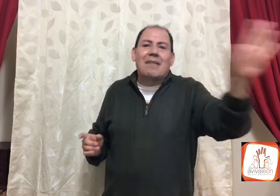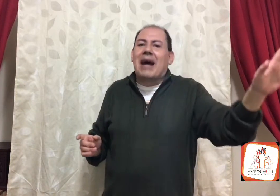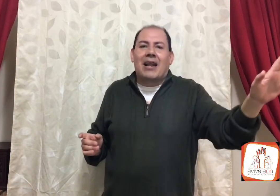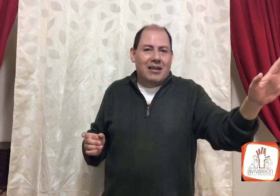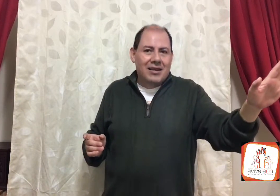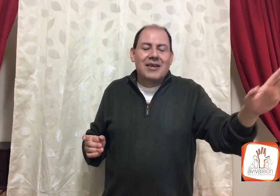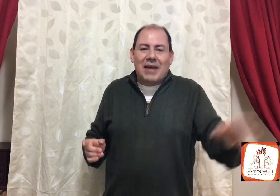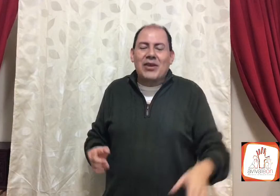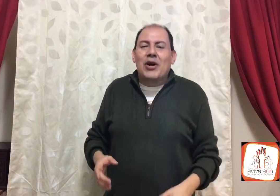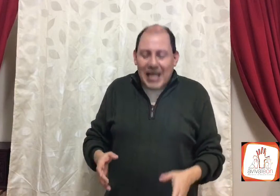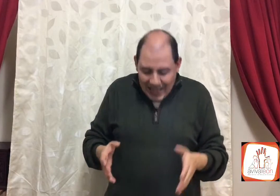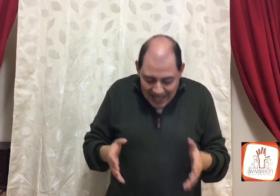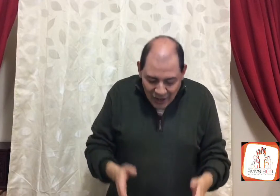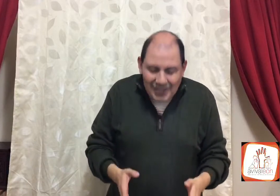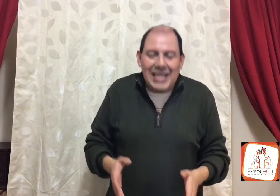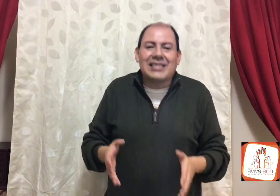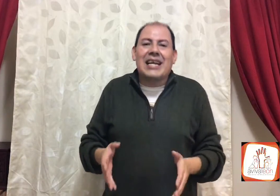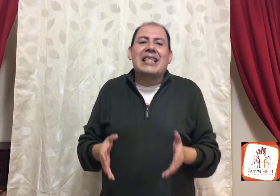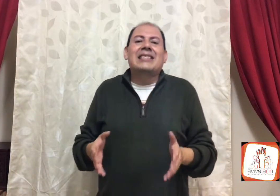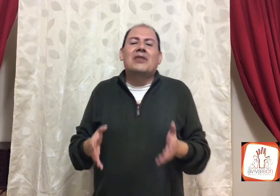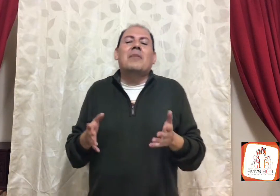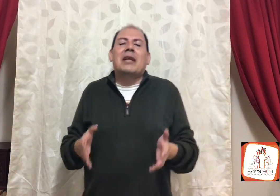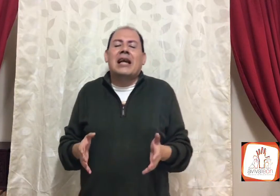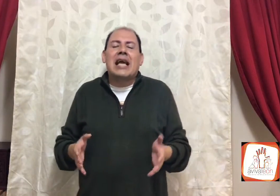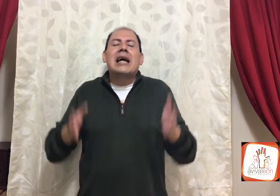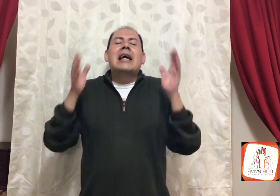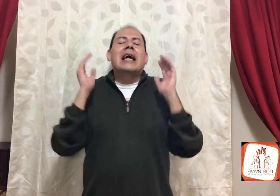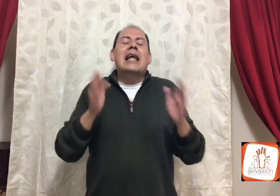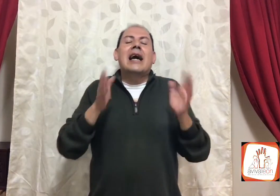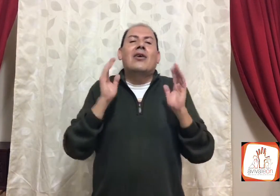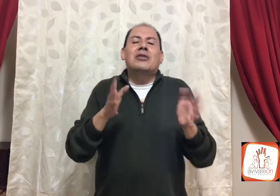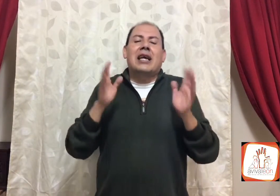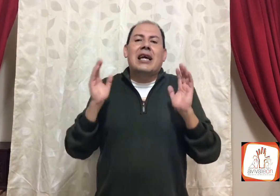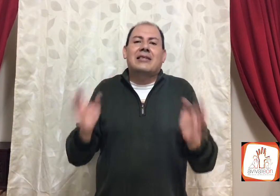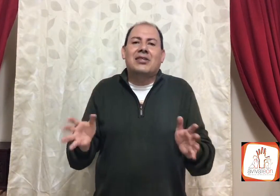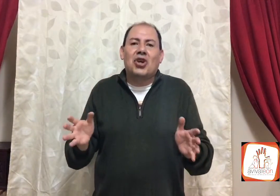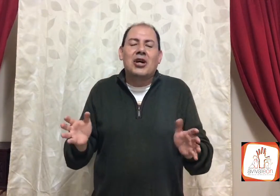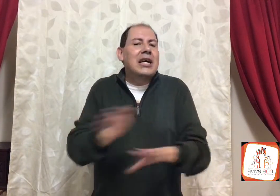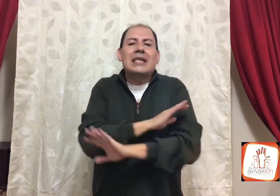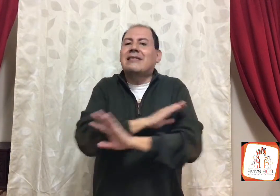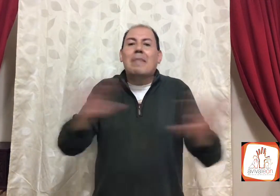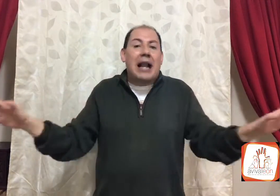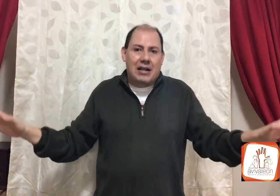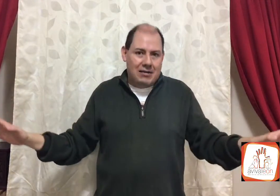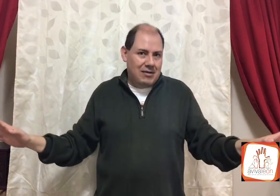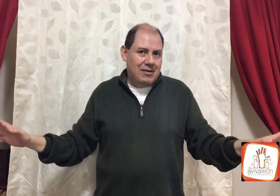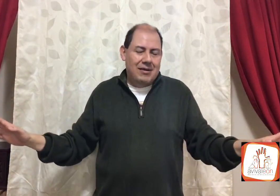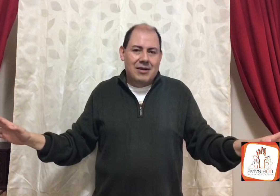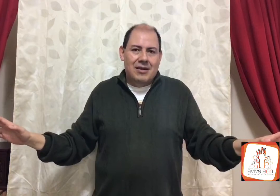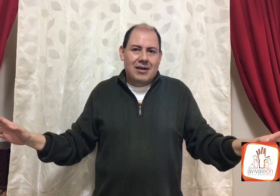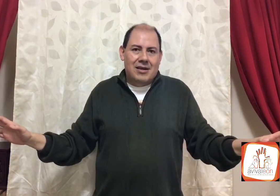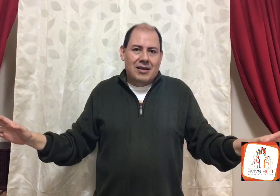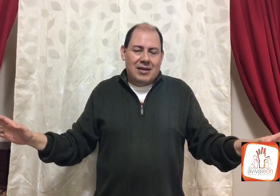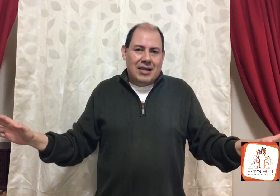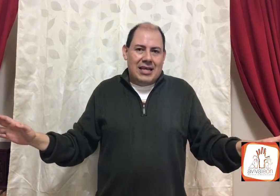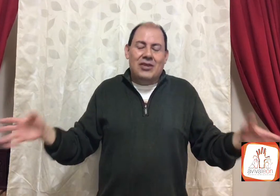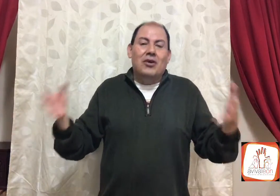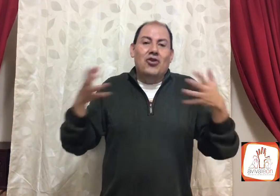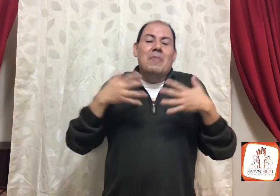mal. Bueno, Dios le estaría diciendo a Micaía, cada cosa que has hecho, está mal, y no, no me,